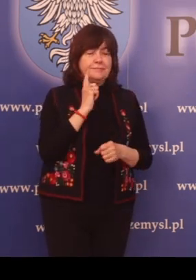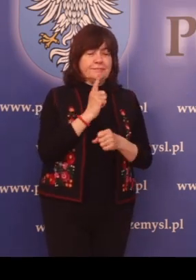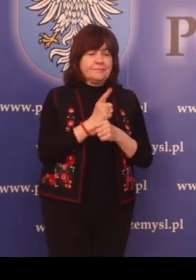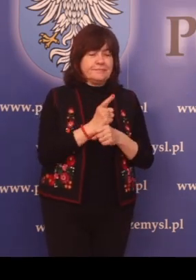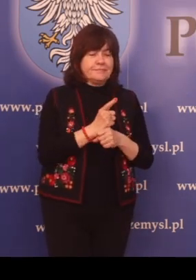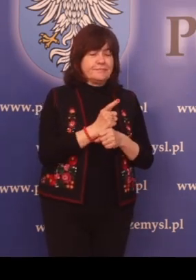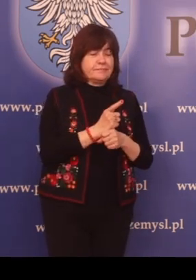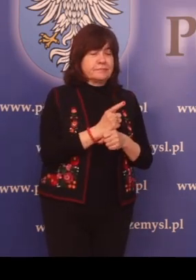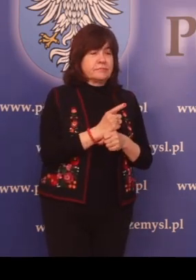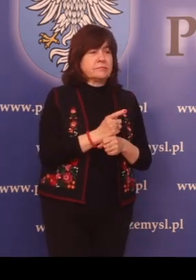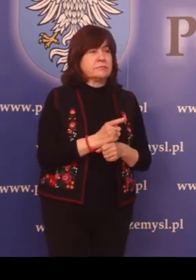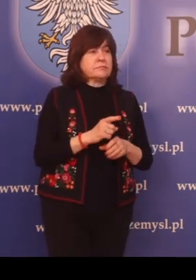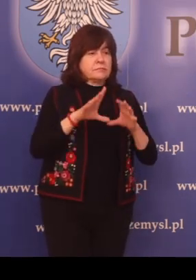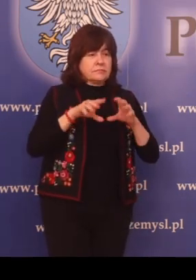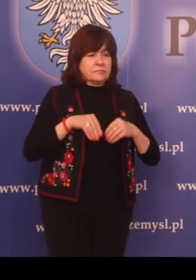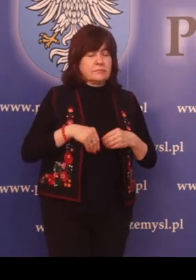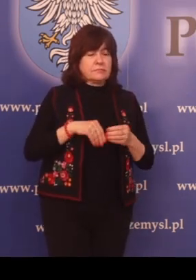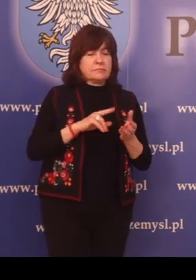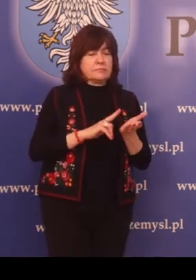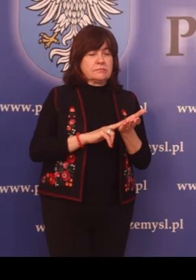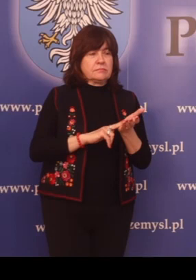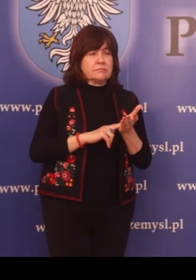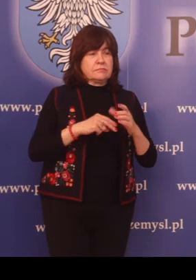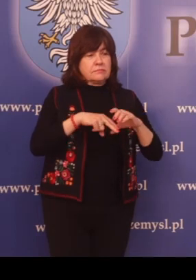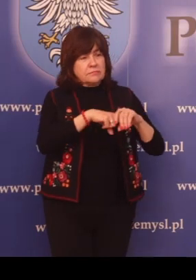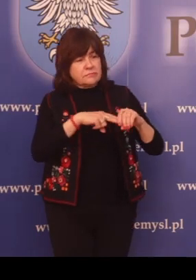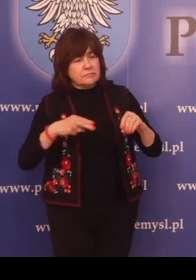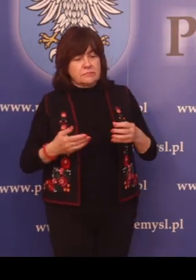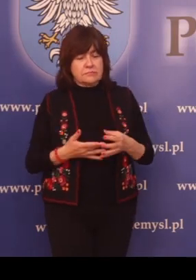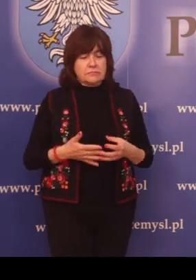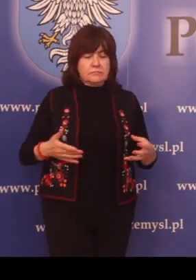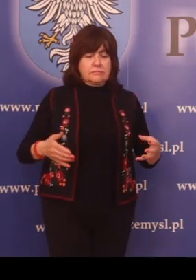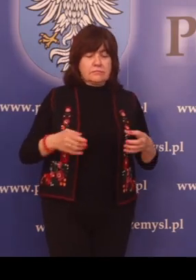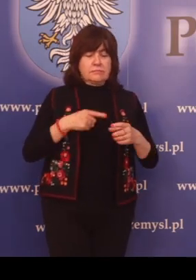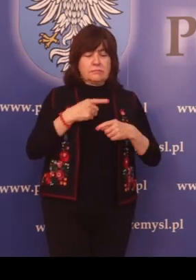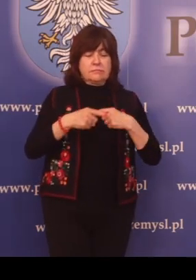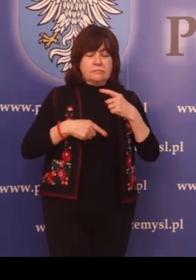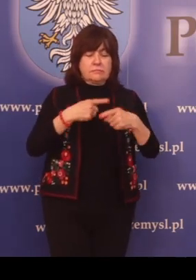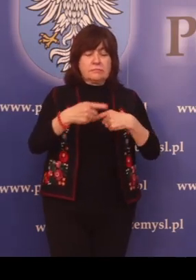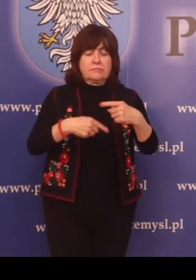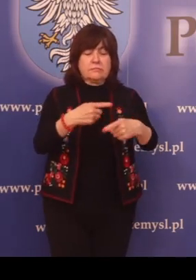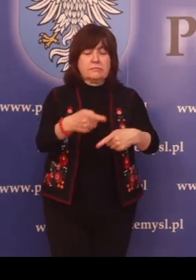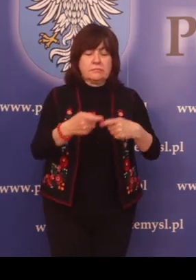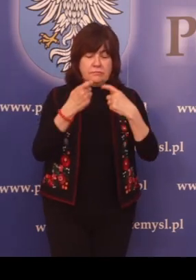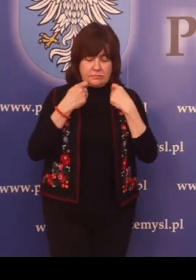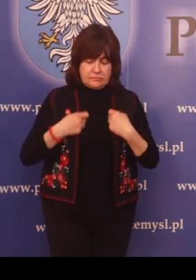decyzji zezwalających na wyłączenie gruntów z produkcji rolnej.